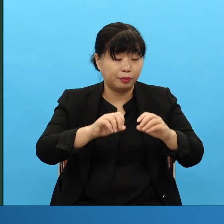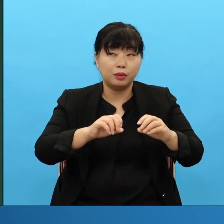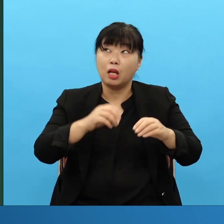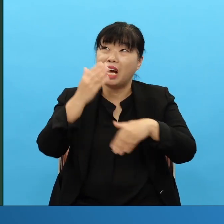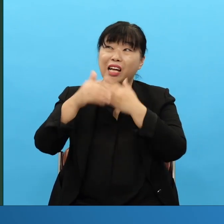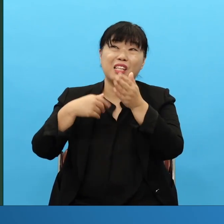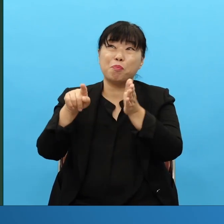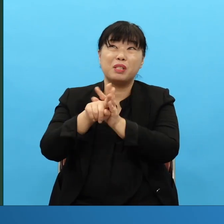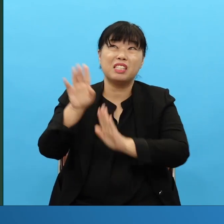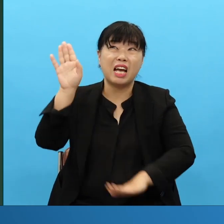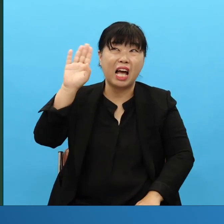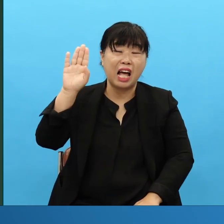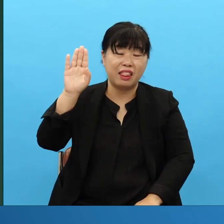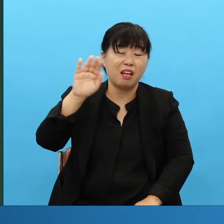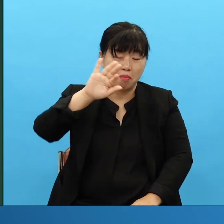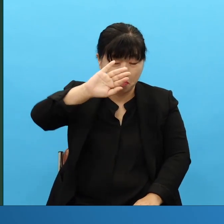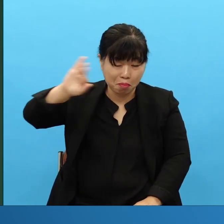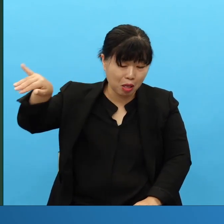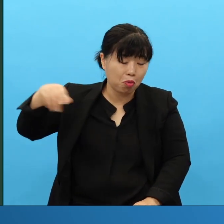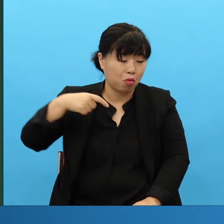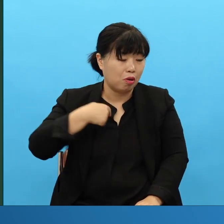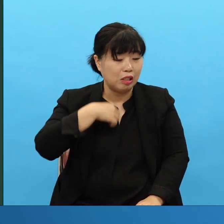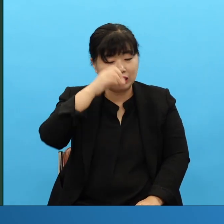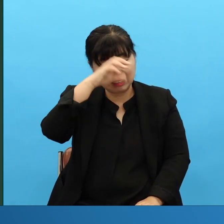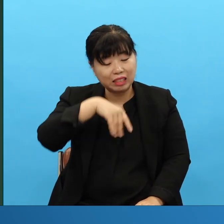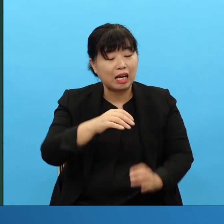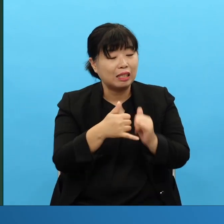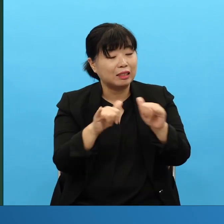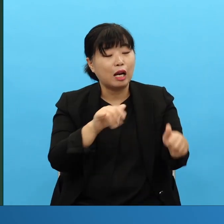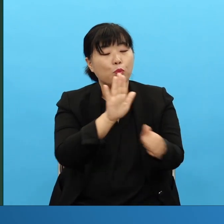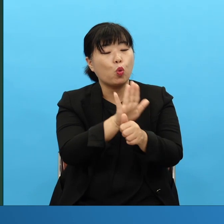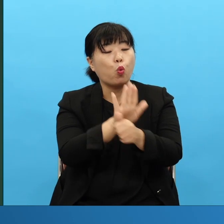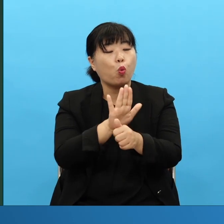그 하나님 안 믿는 데 손을 빼고 그러면 사람의 눈으로 보더라도 귀중한 사람들이란 말이에요